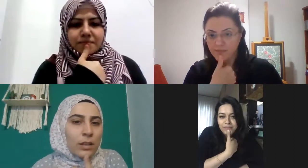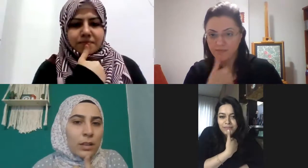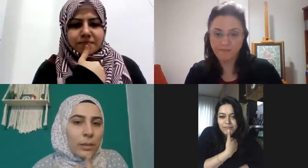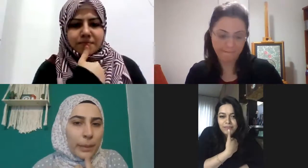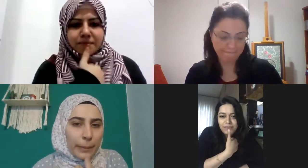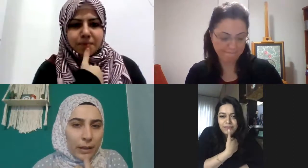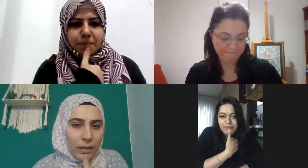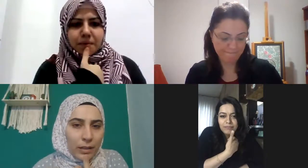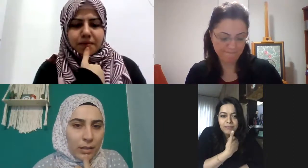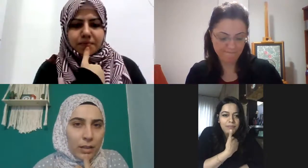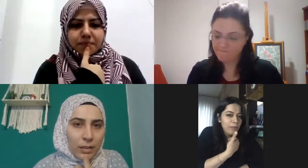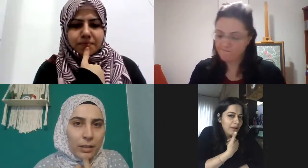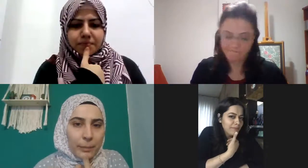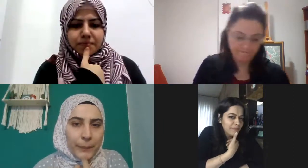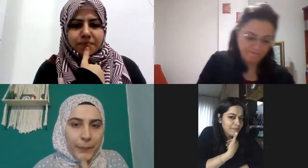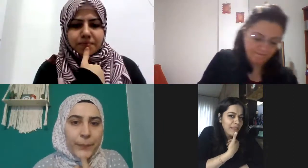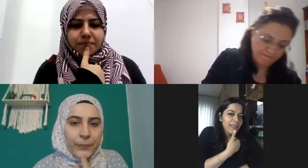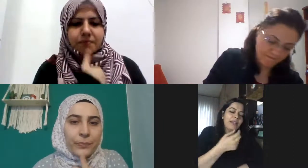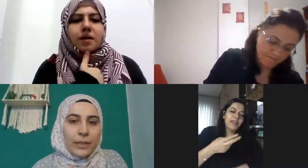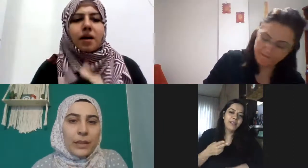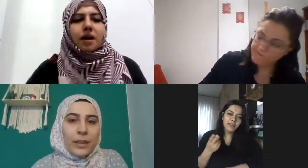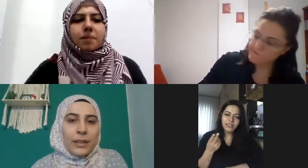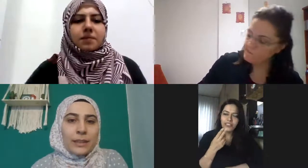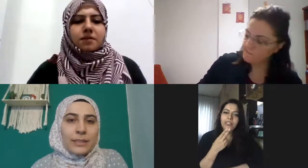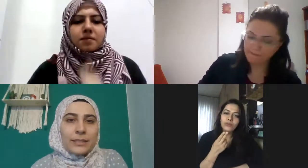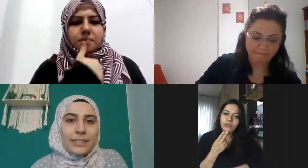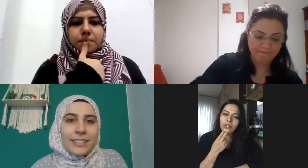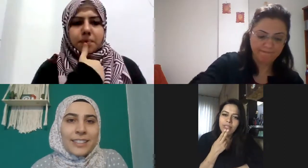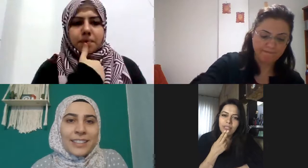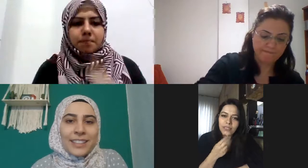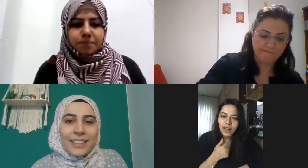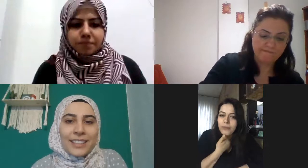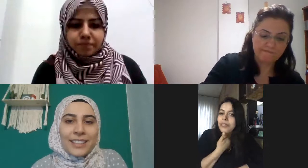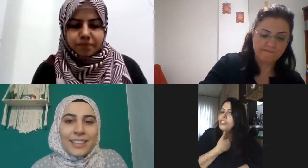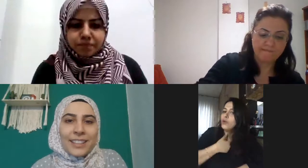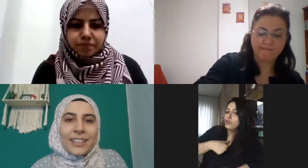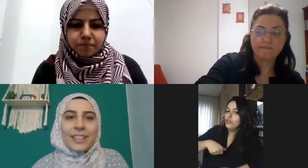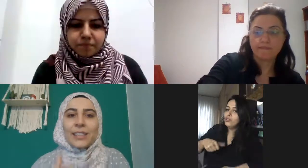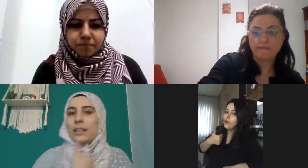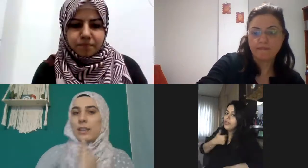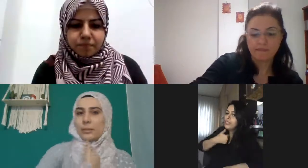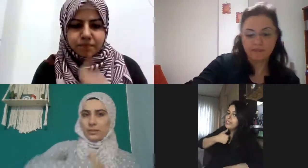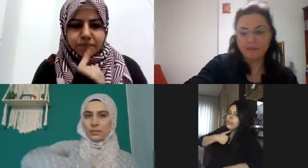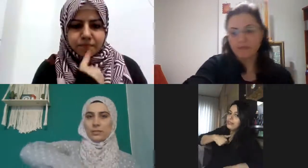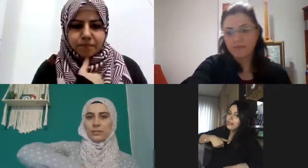baba baba baba tamam abi abi içe doğru böyle c şeklinde